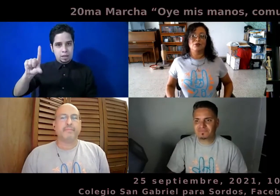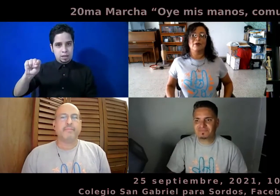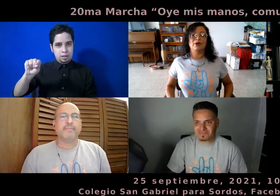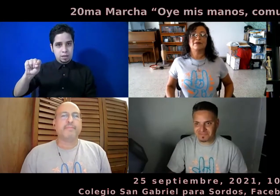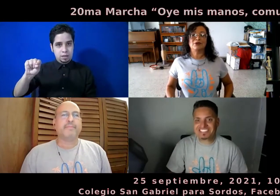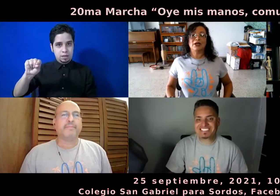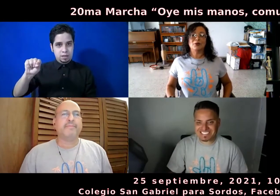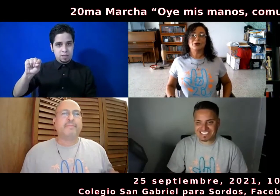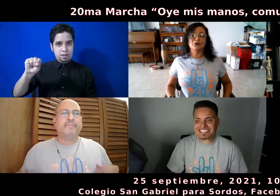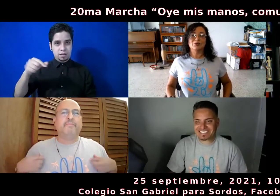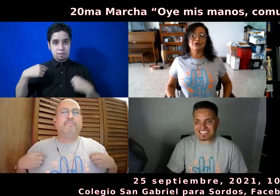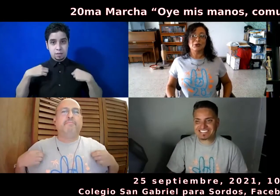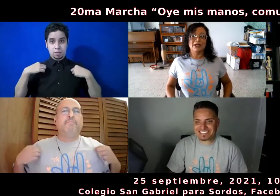yo me veo al revés, yo creo, pero no estoy muy segura.